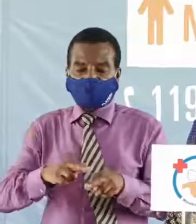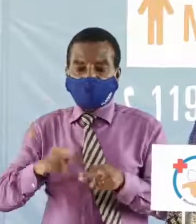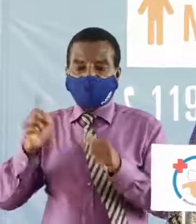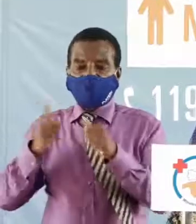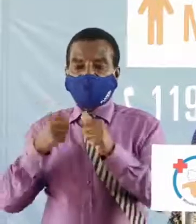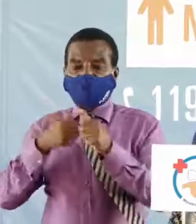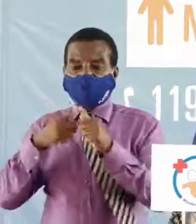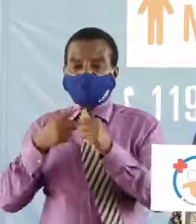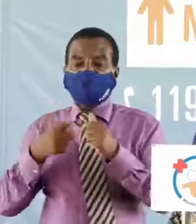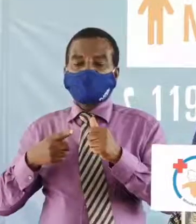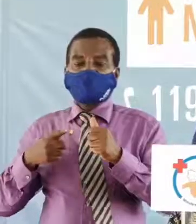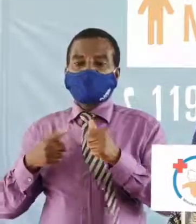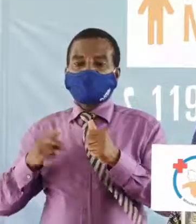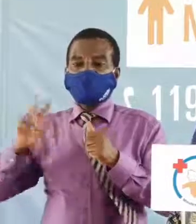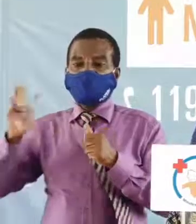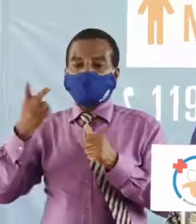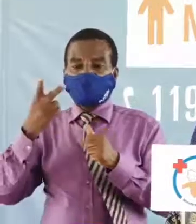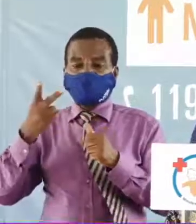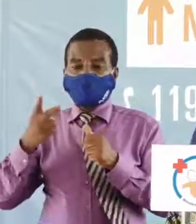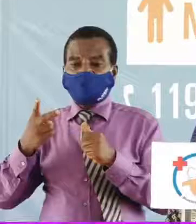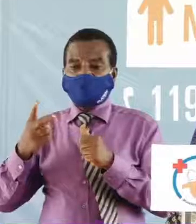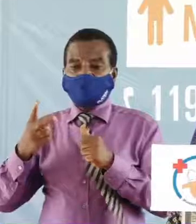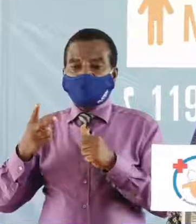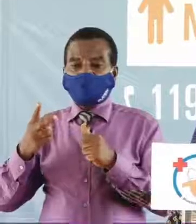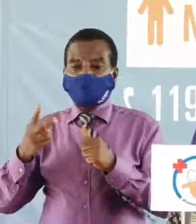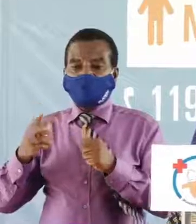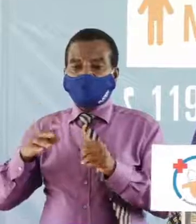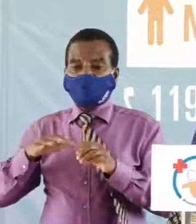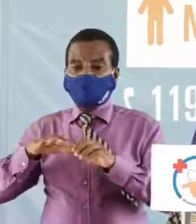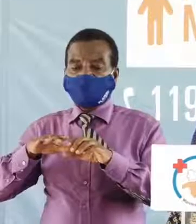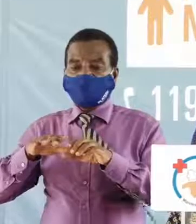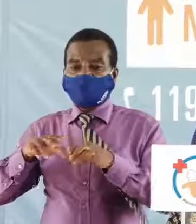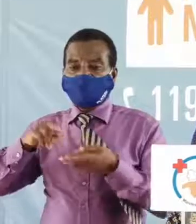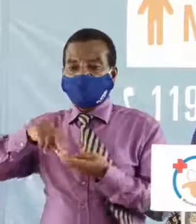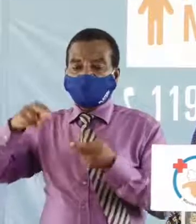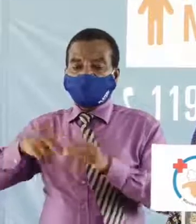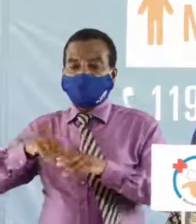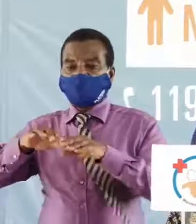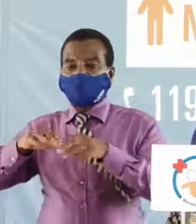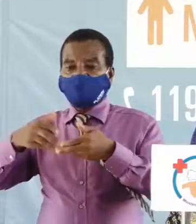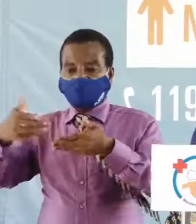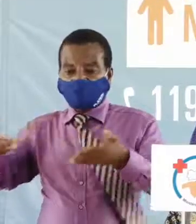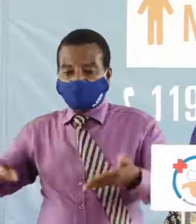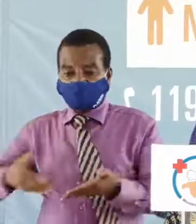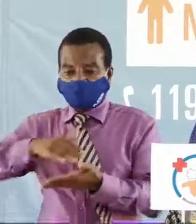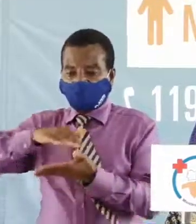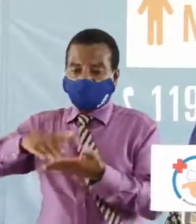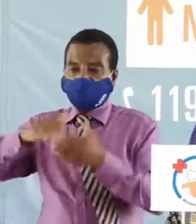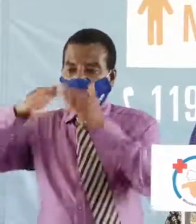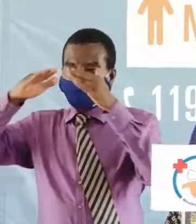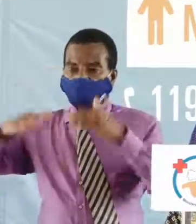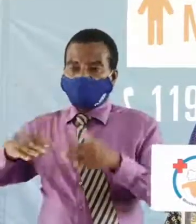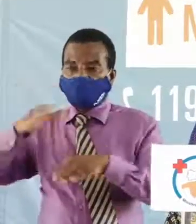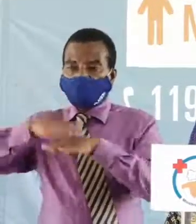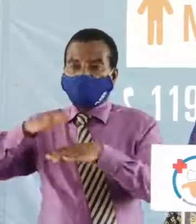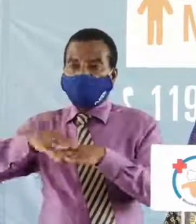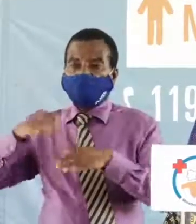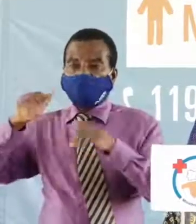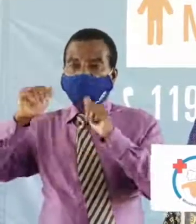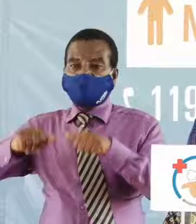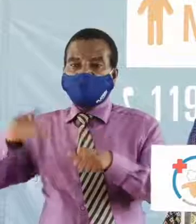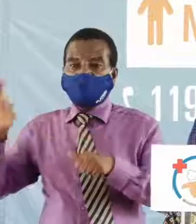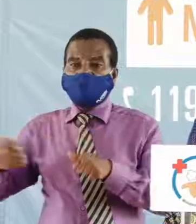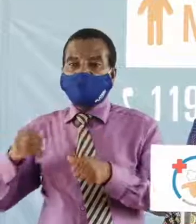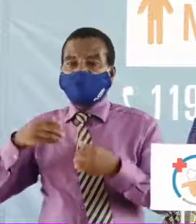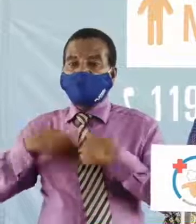cause deuxième cause le nombre de centres de dépistage ayant augmenté dont les capacités de dépistage également